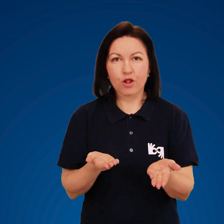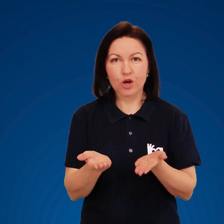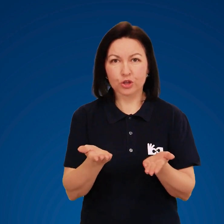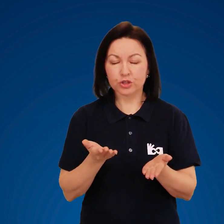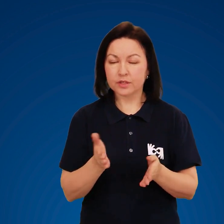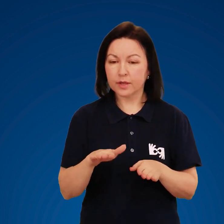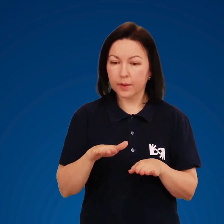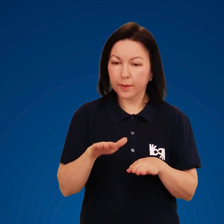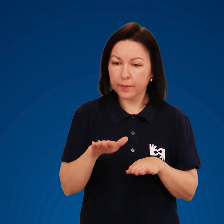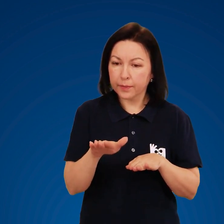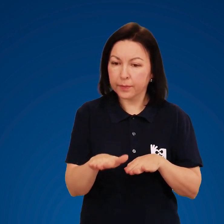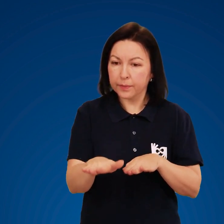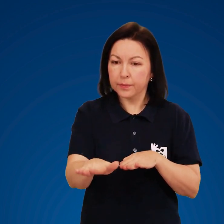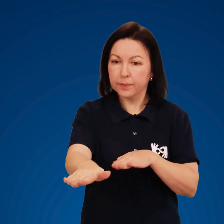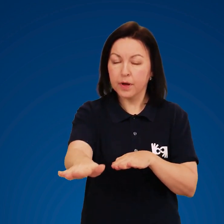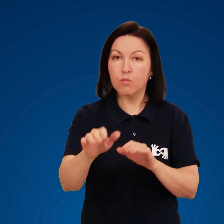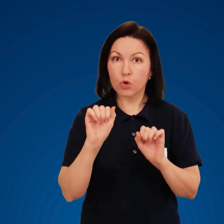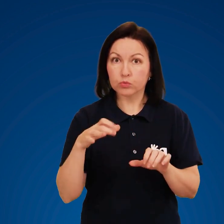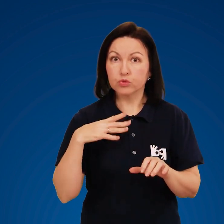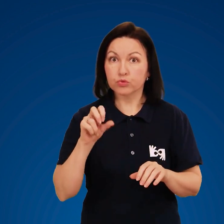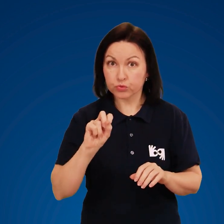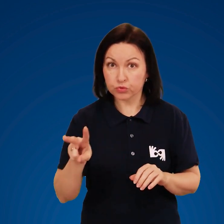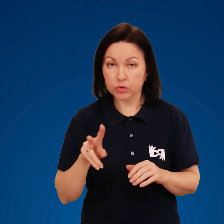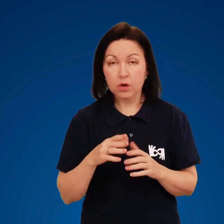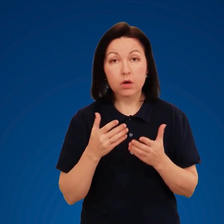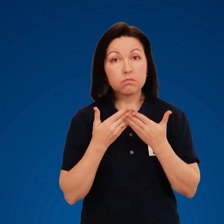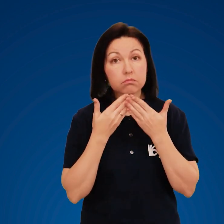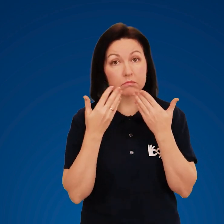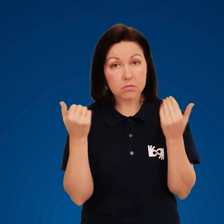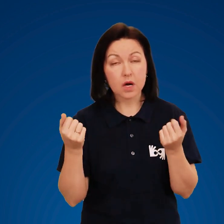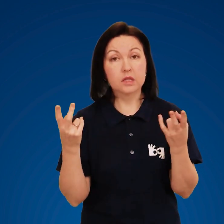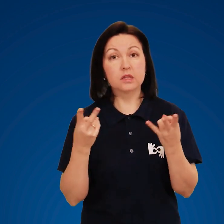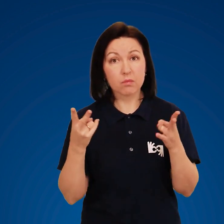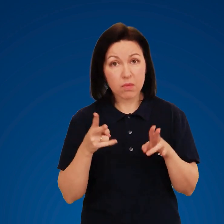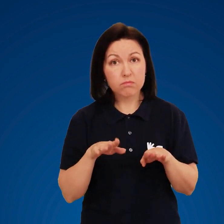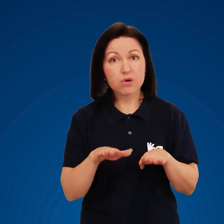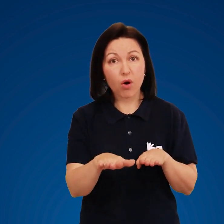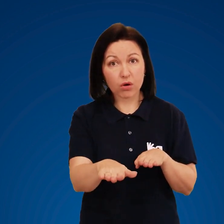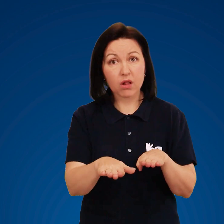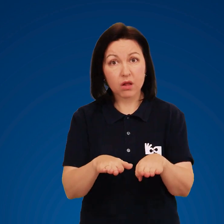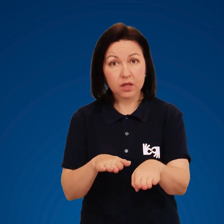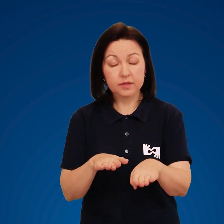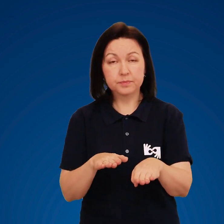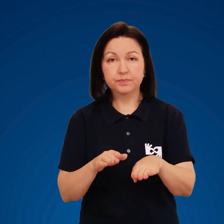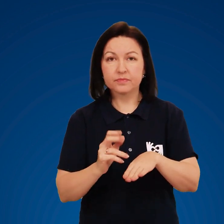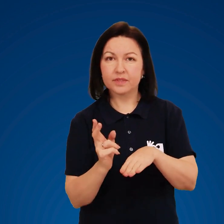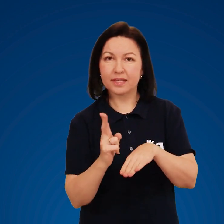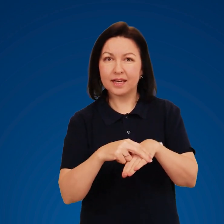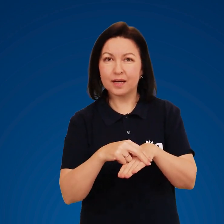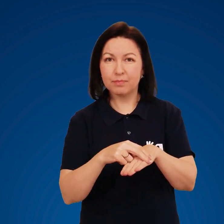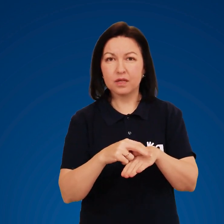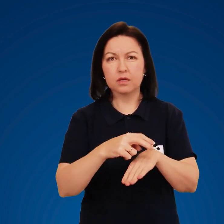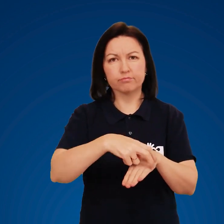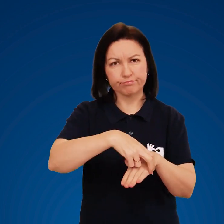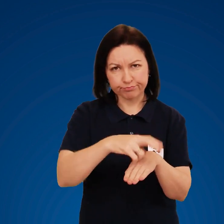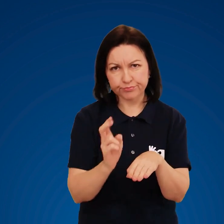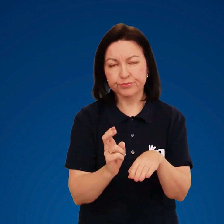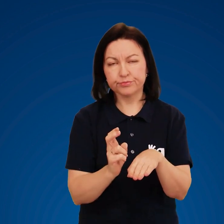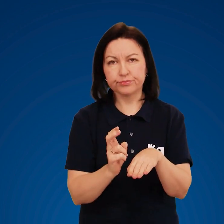немає вже прокладеної лижні, якщо ви на лижах. Якщо немає і вам треба її прокладати,